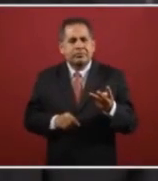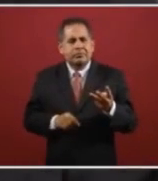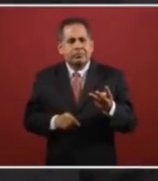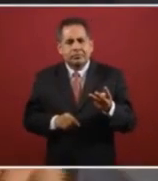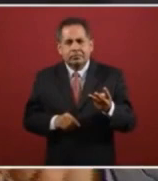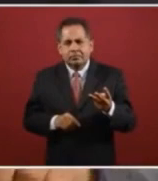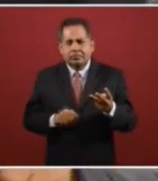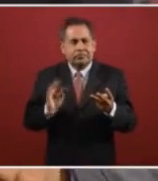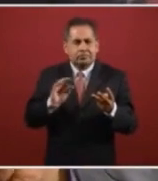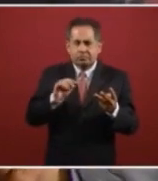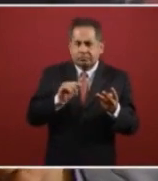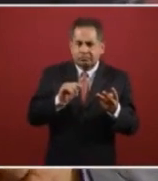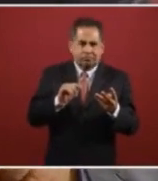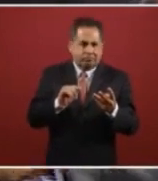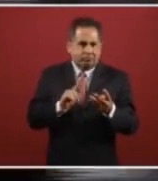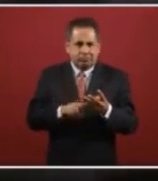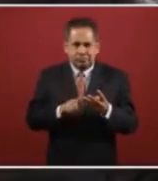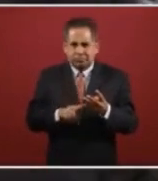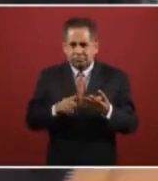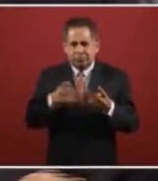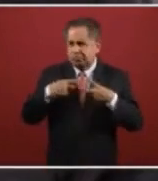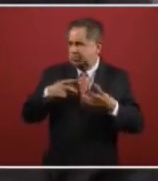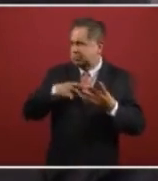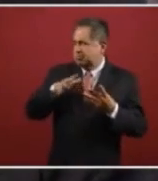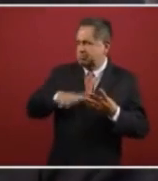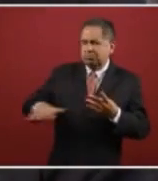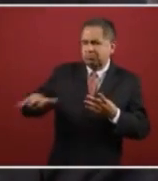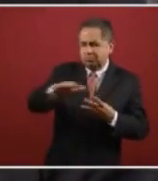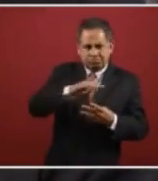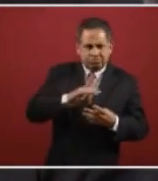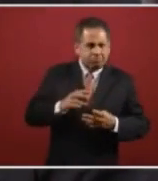si cualquier ciudadano